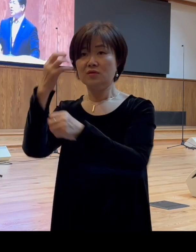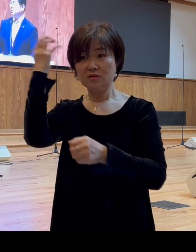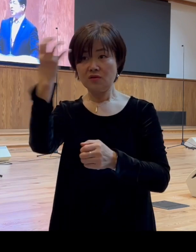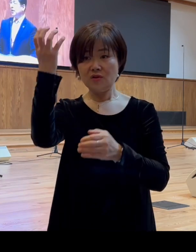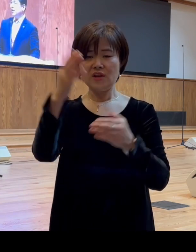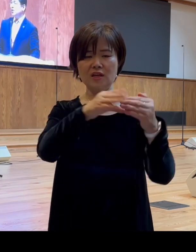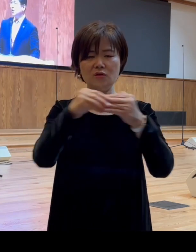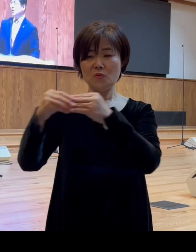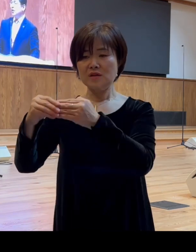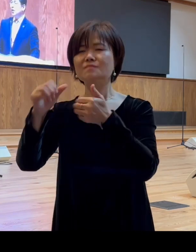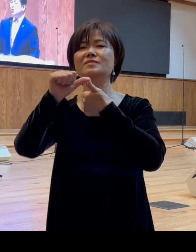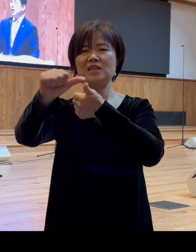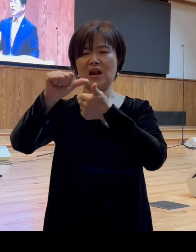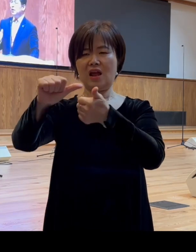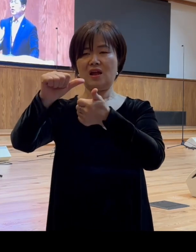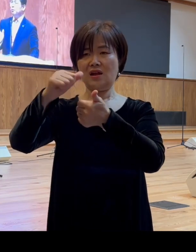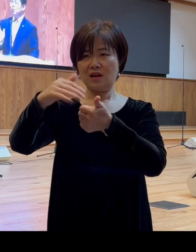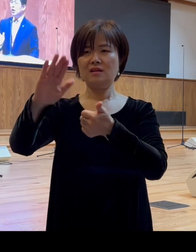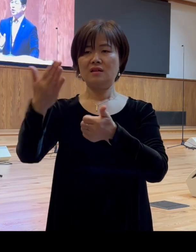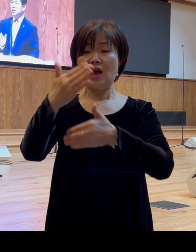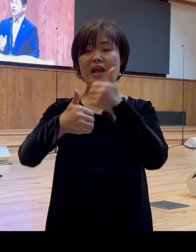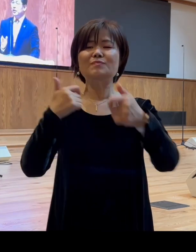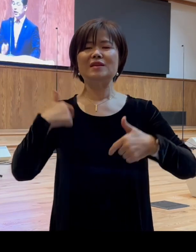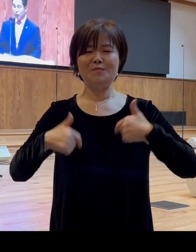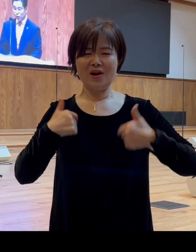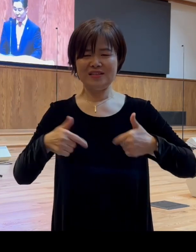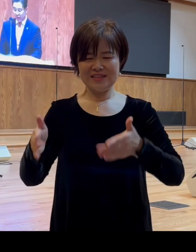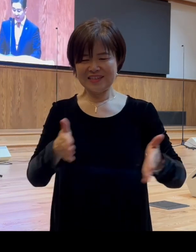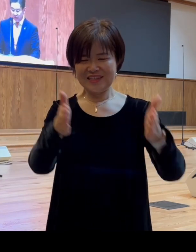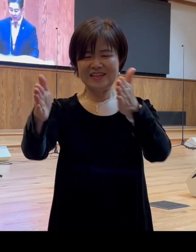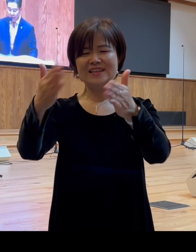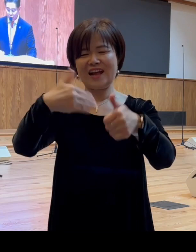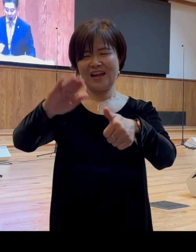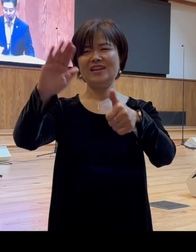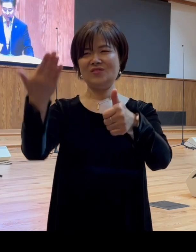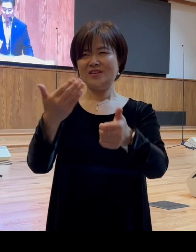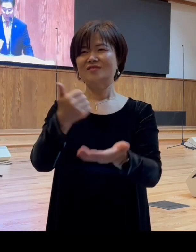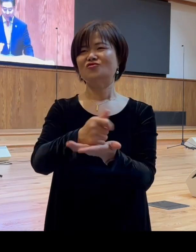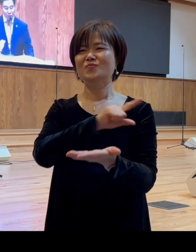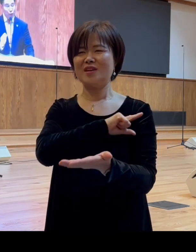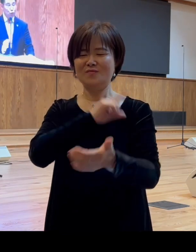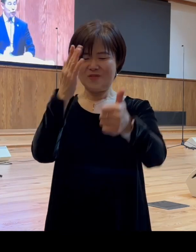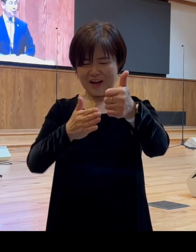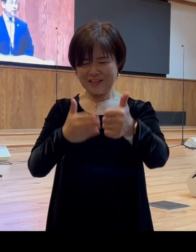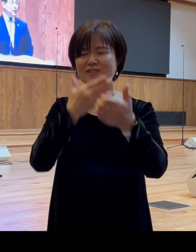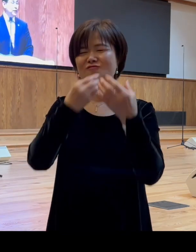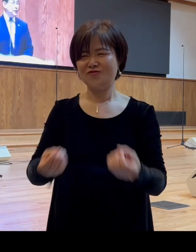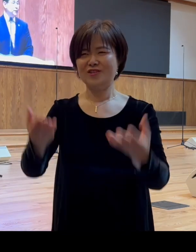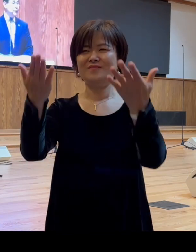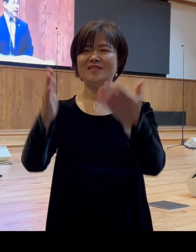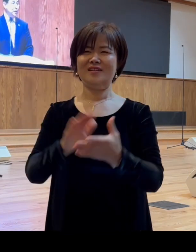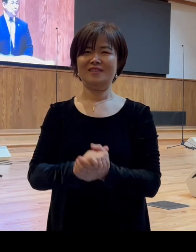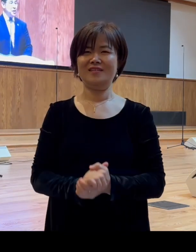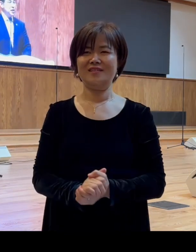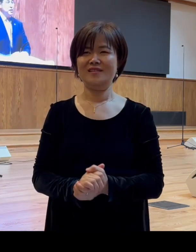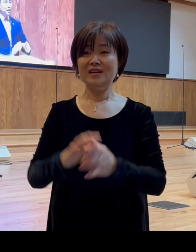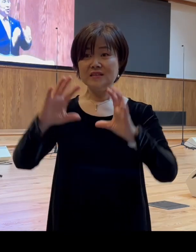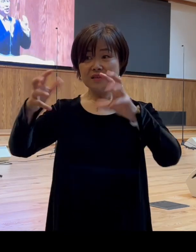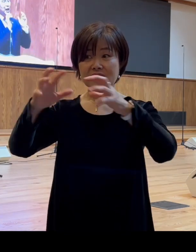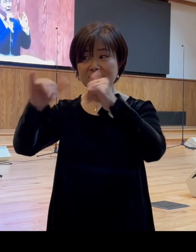따라서 정말 하나님 기뻐하시는 길을 가실 수 있기를 주님의 이름으로 간절히 추건합니다 여러분 세상 사람들이 다 간다